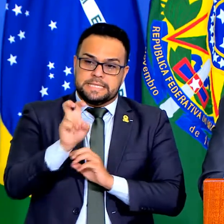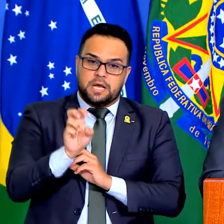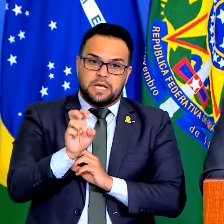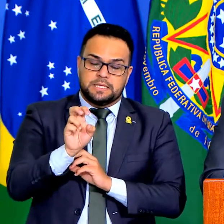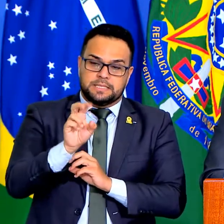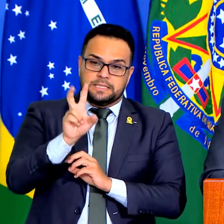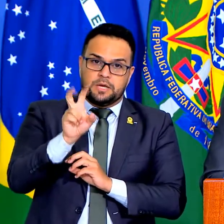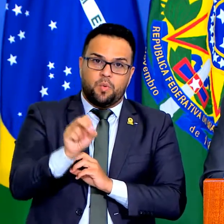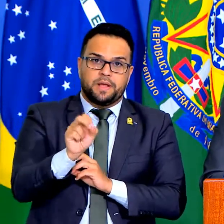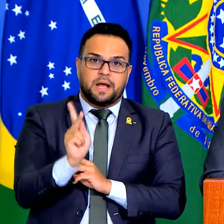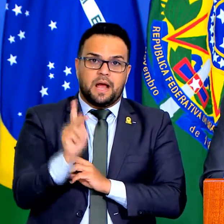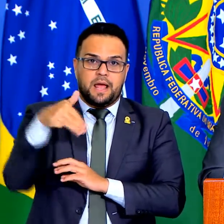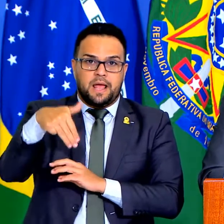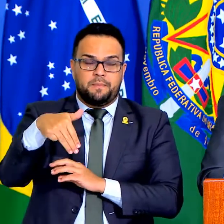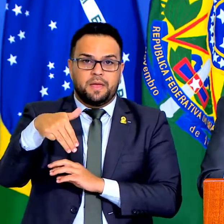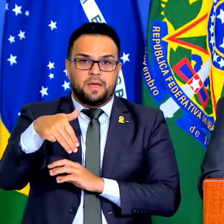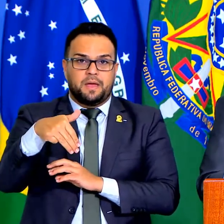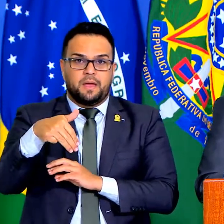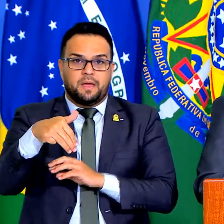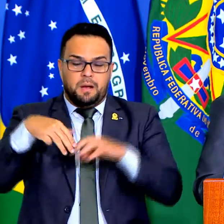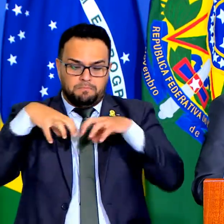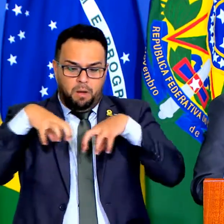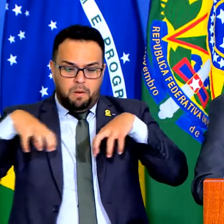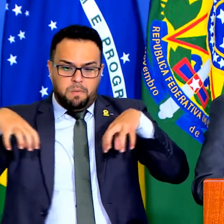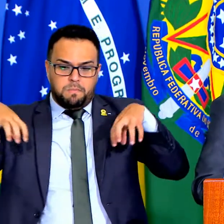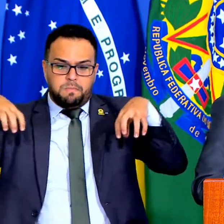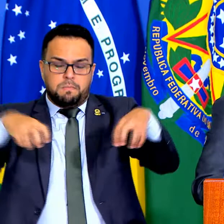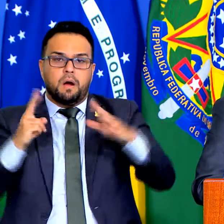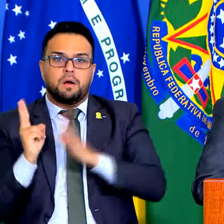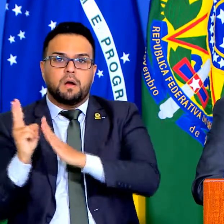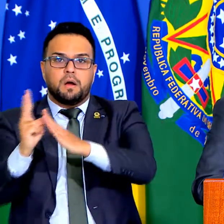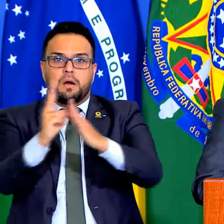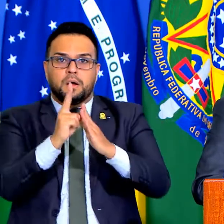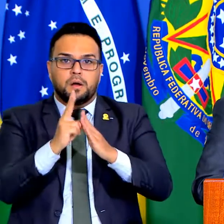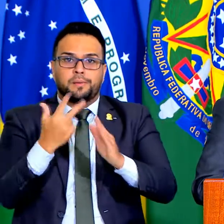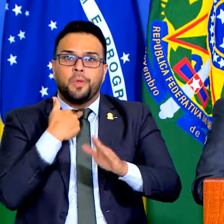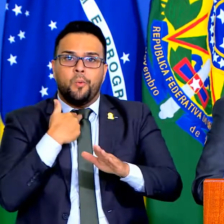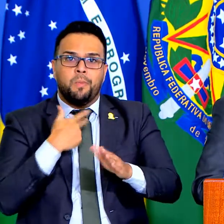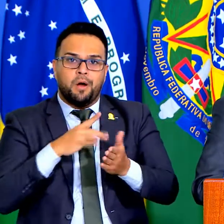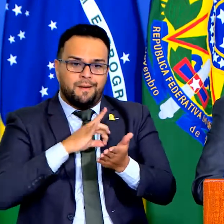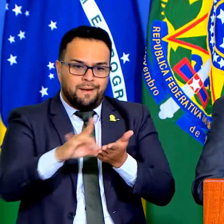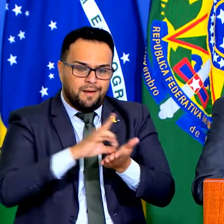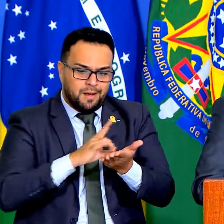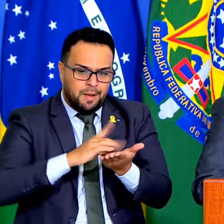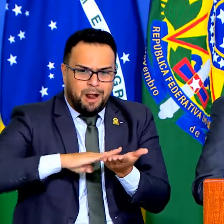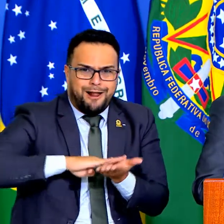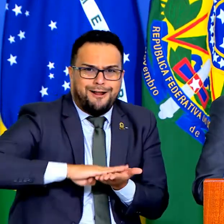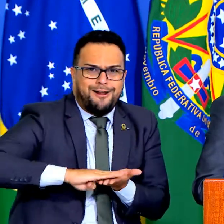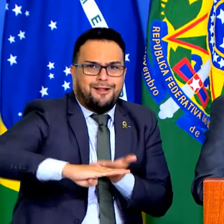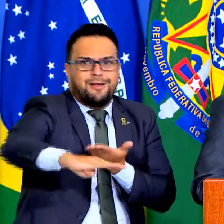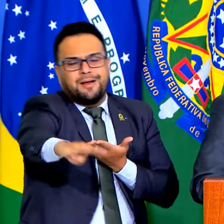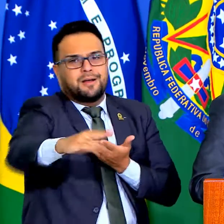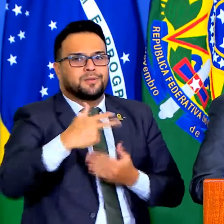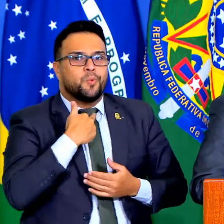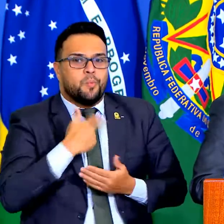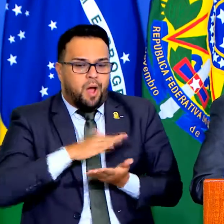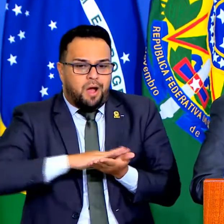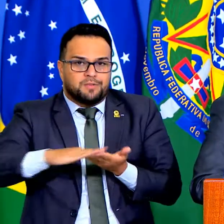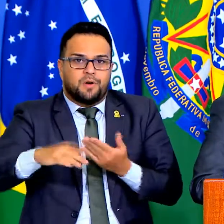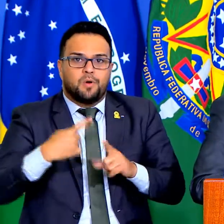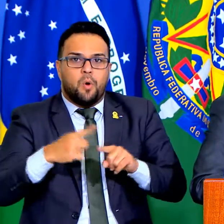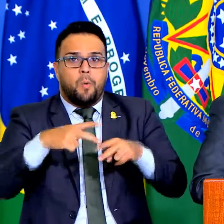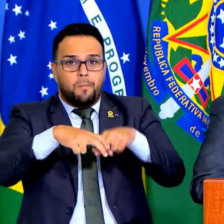dentro de uma aldeia indígena que não pode ser asfaltada por intenção judicial, o poder judiciário é importante para nós,